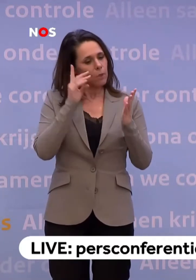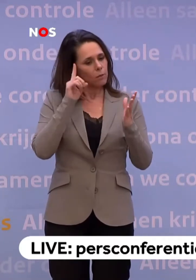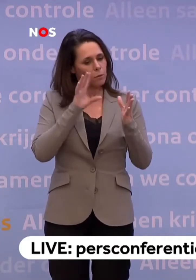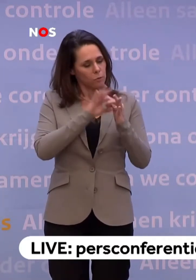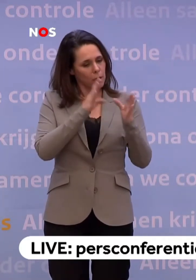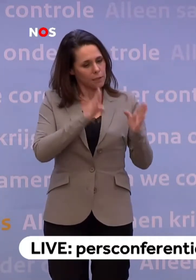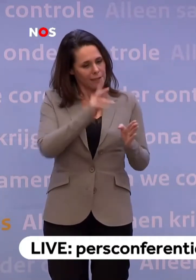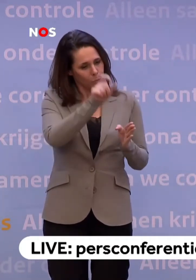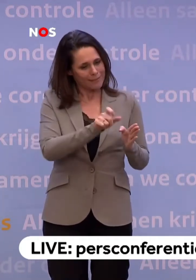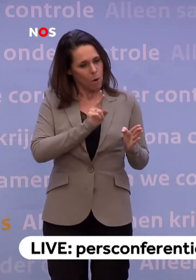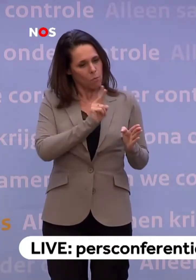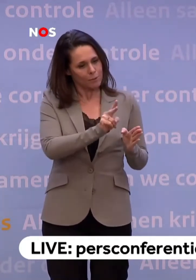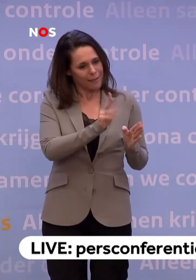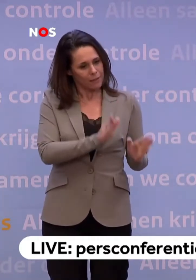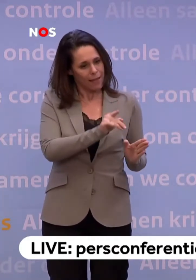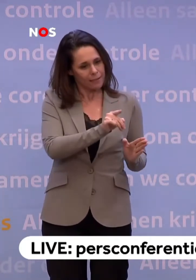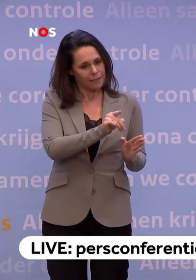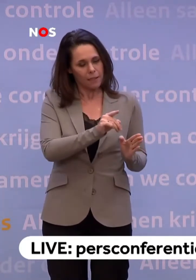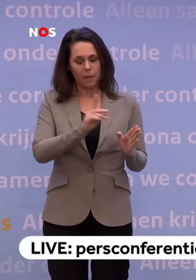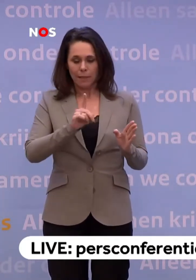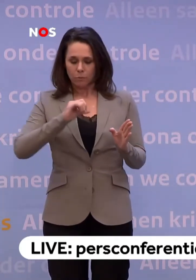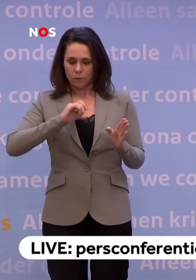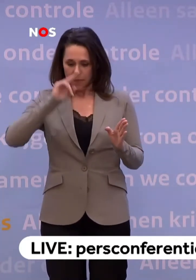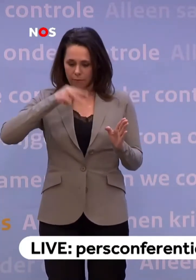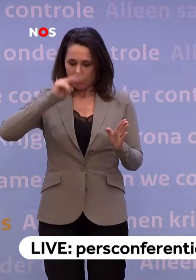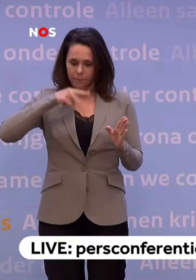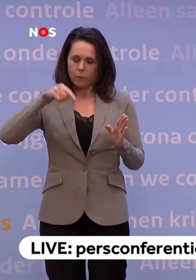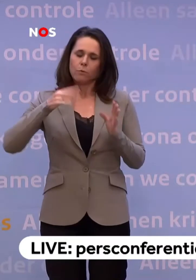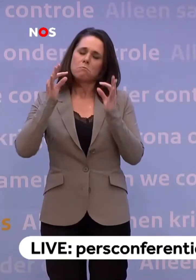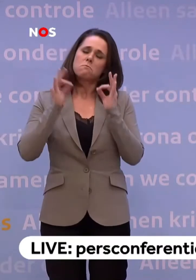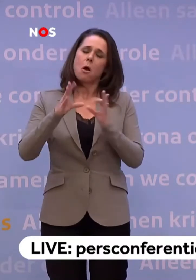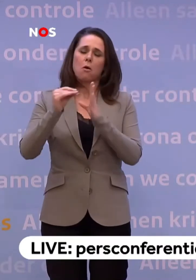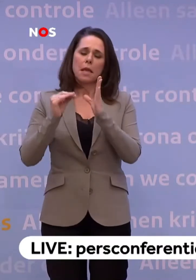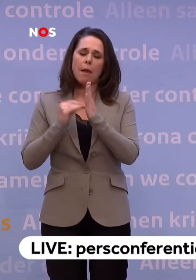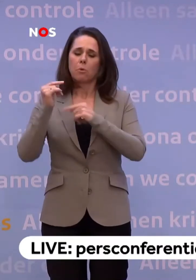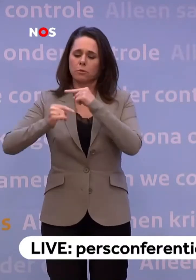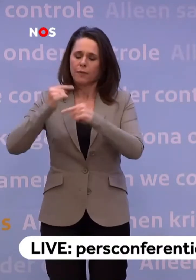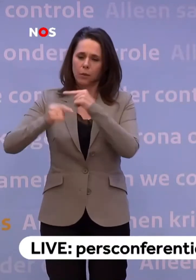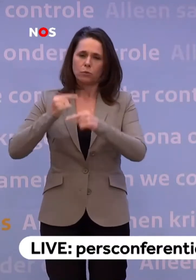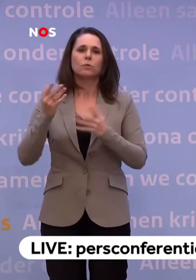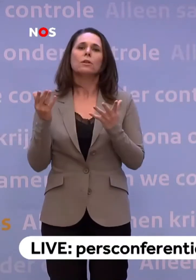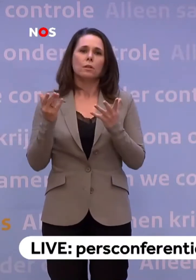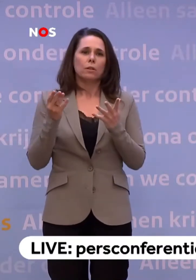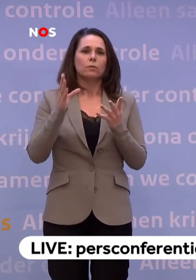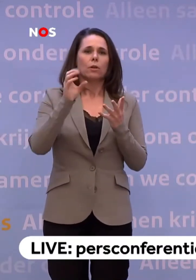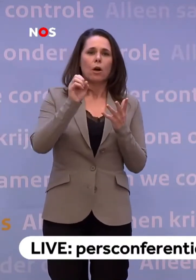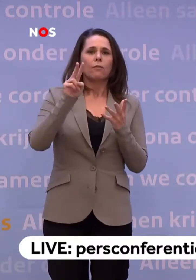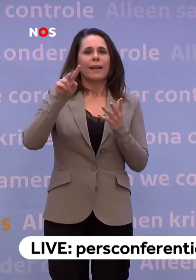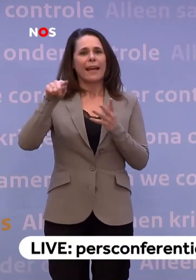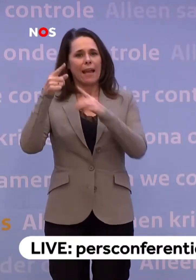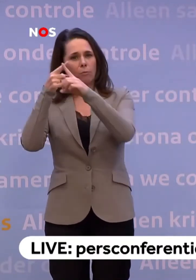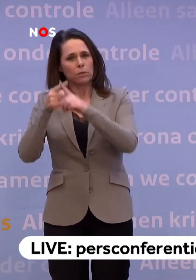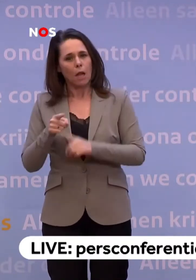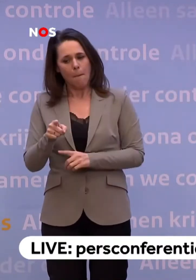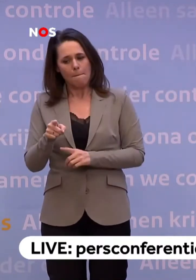is geweest... ...dan moet je ook vervolgens jezelf in de gaten houden. En daar is een hele mooie app voor ontwikkeld door het OLVG in Amsterdam. En die